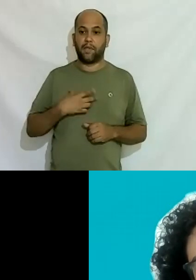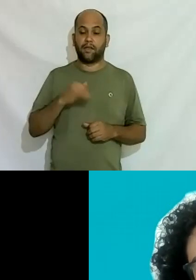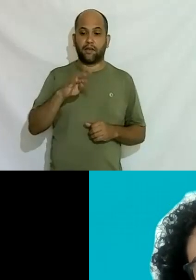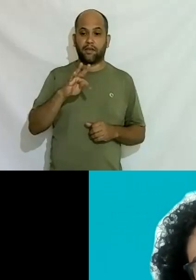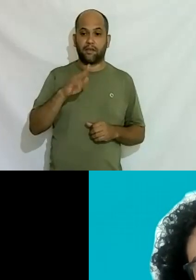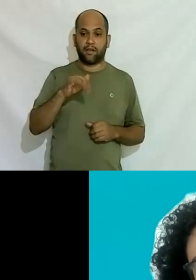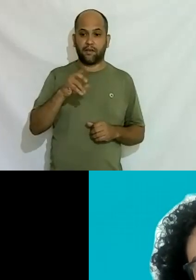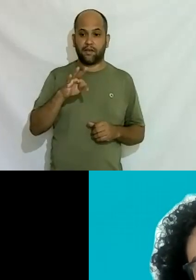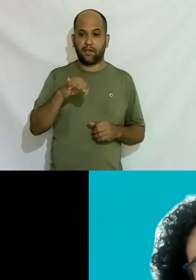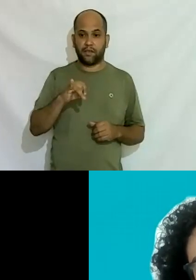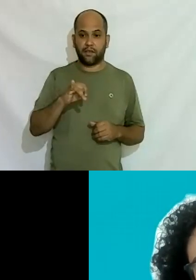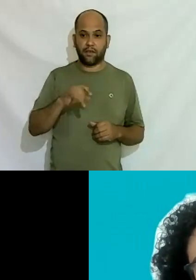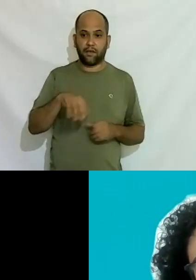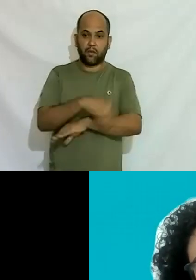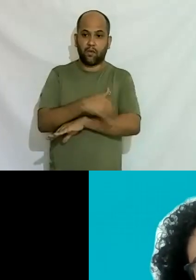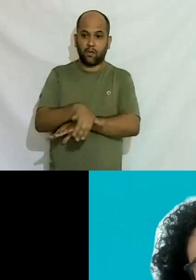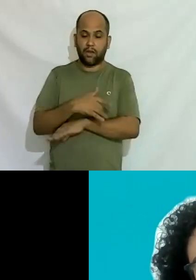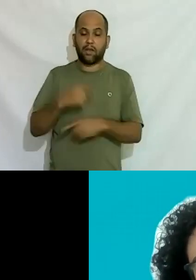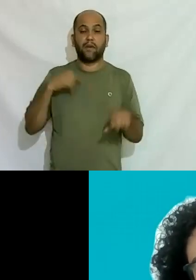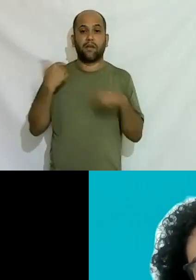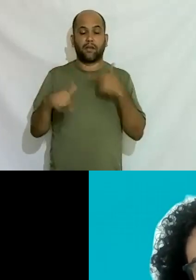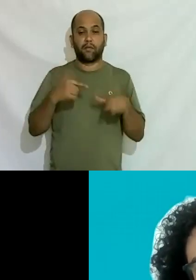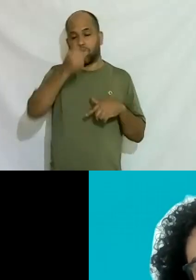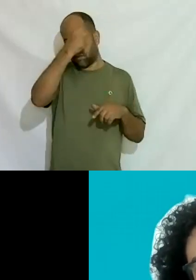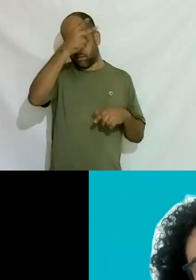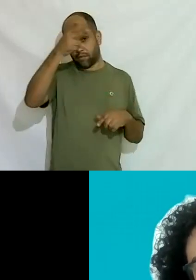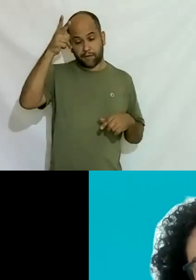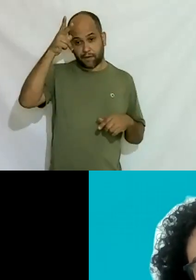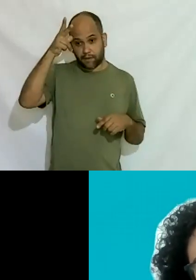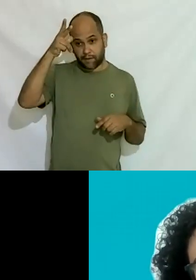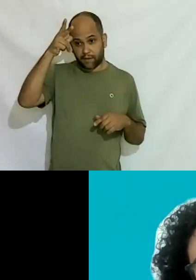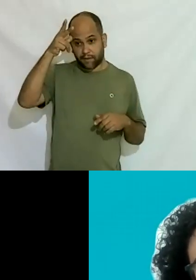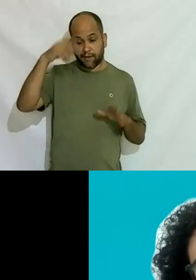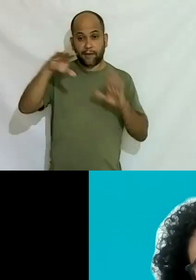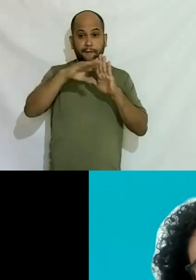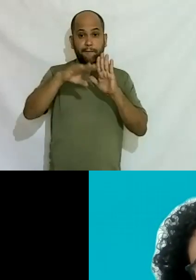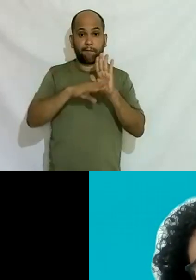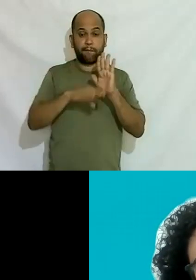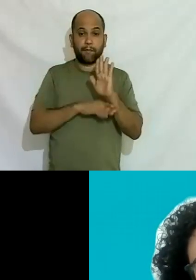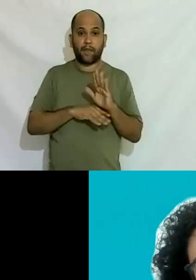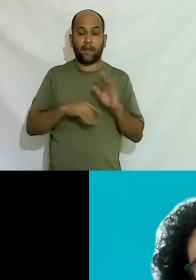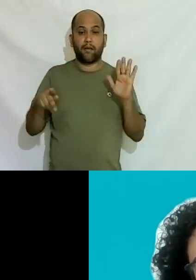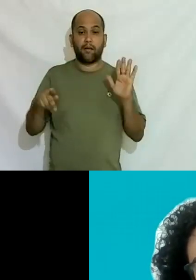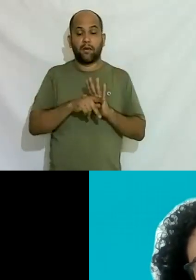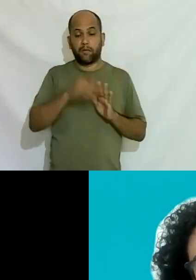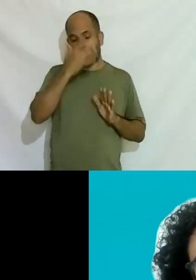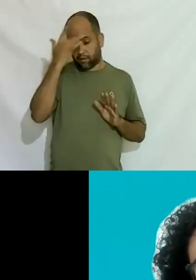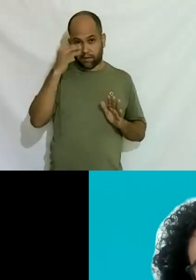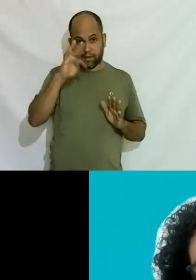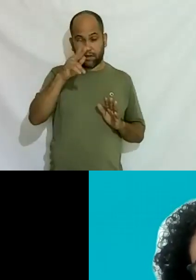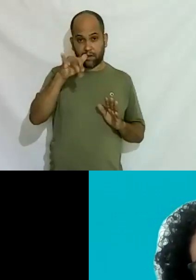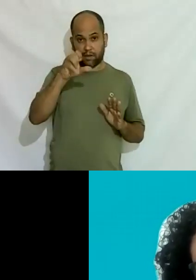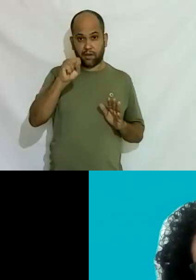no serviço público gratuito e era um programa para exclusivo para pessoas trans travestis então